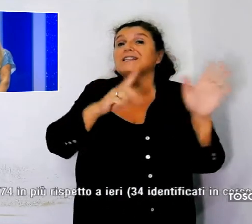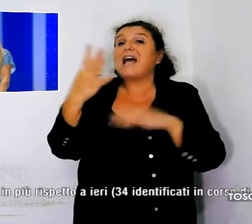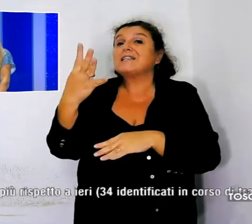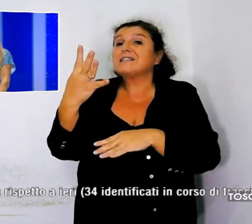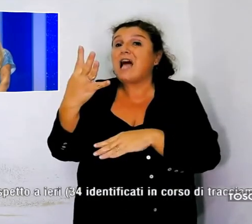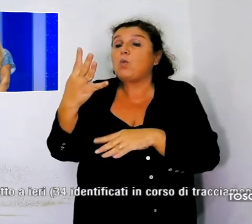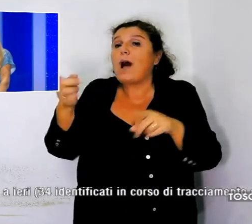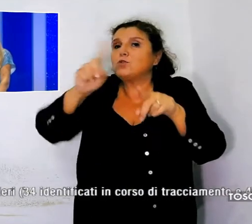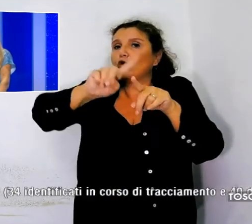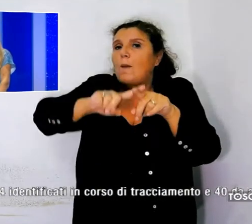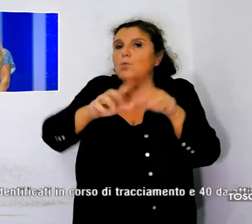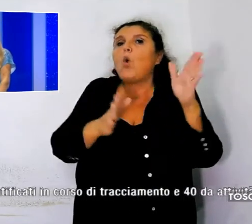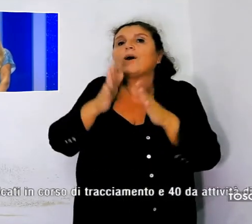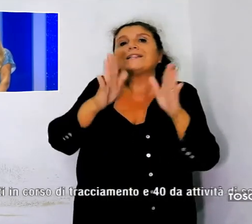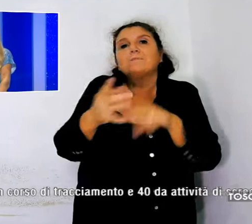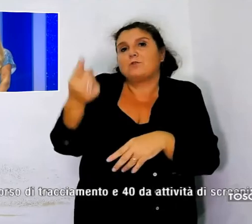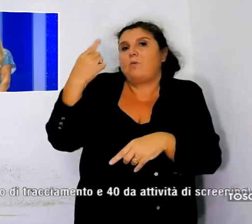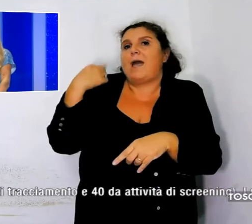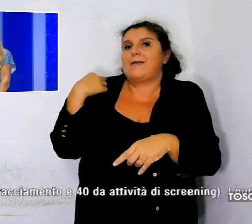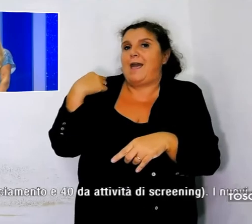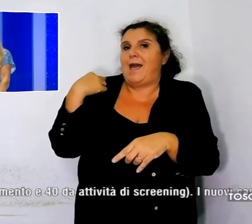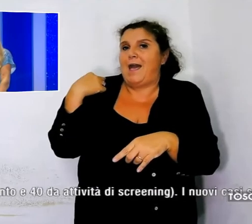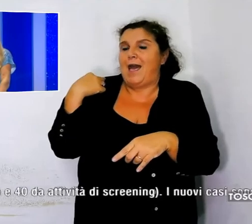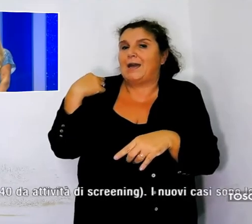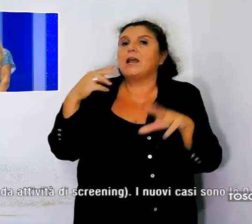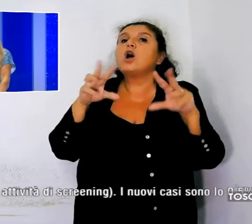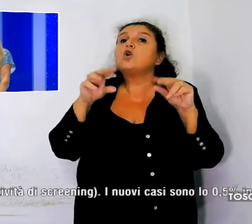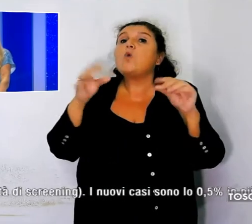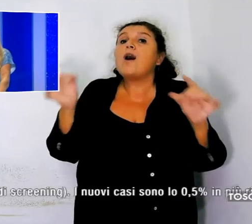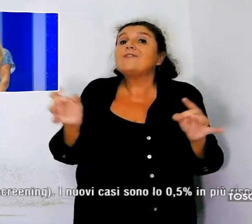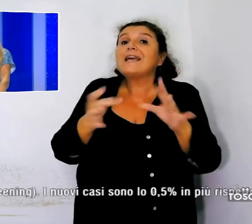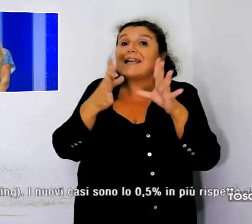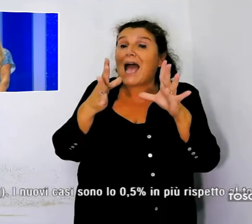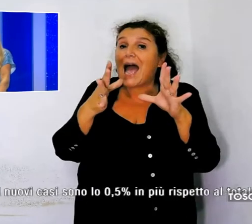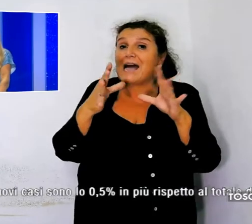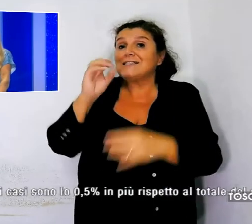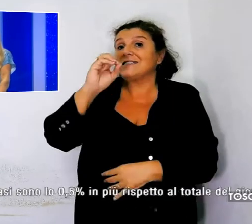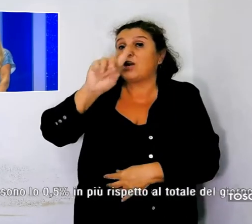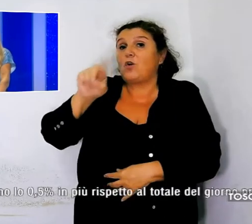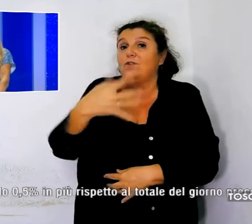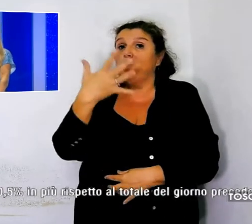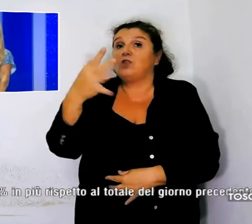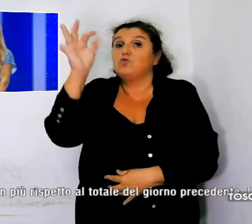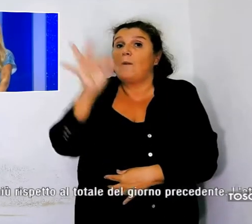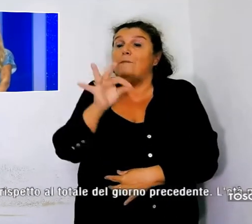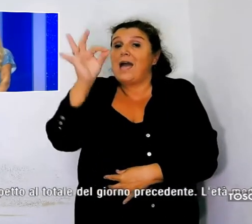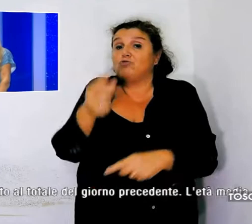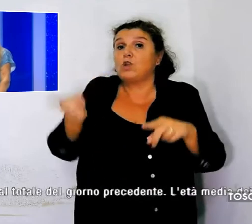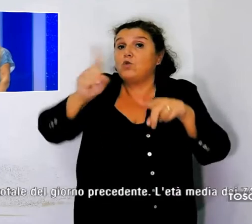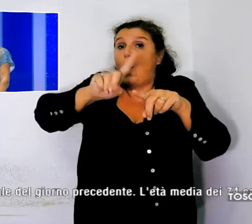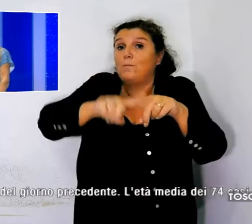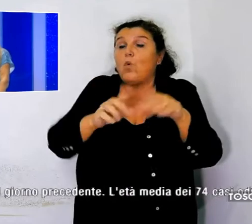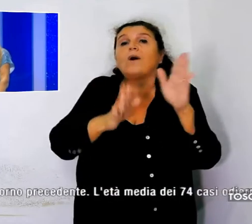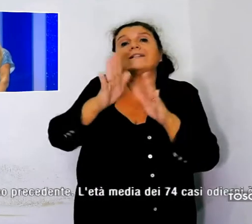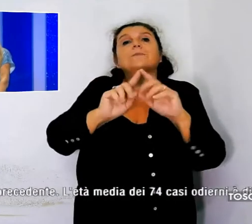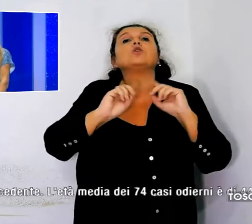più rispetto a ieri. I nuovi casi sono lo 0,5% in più rispetto al totale